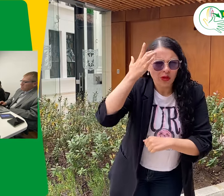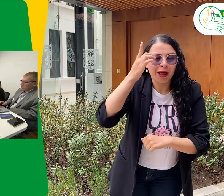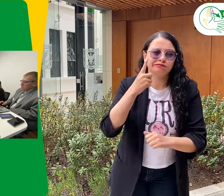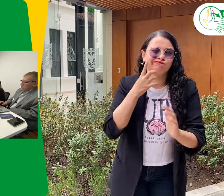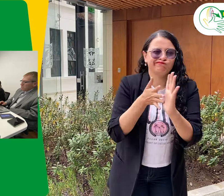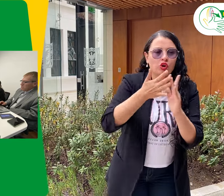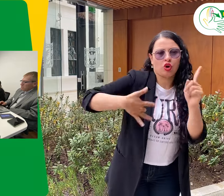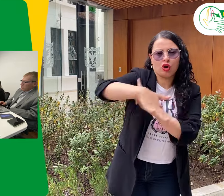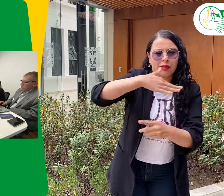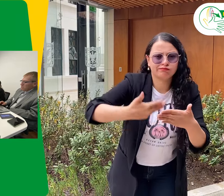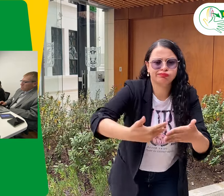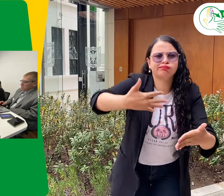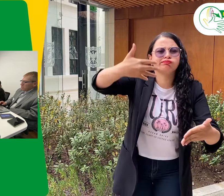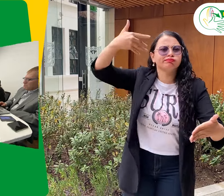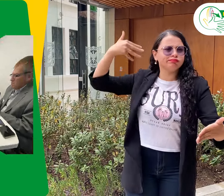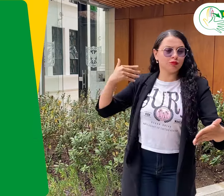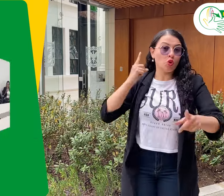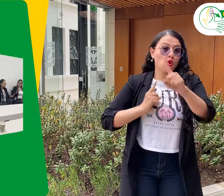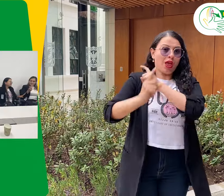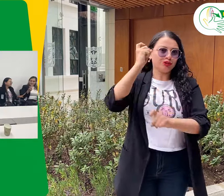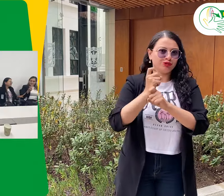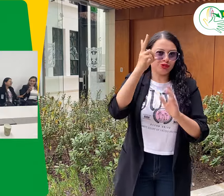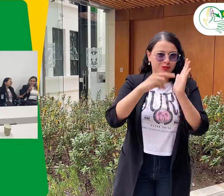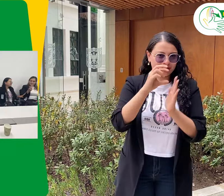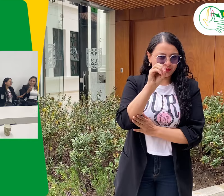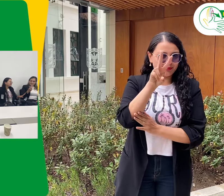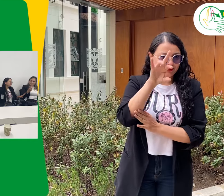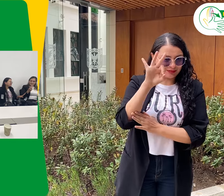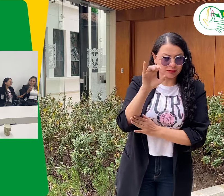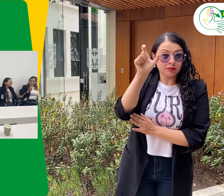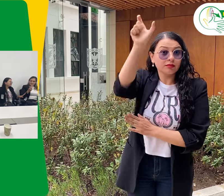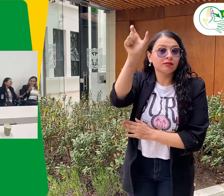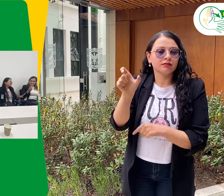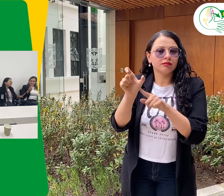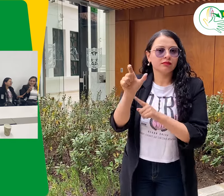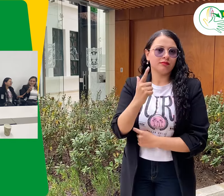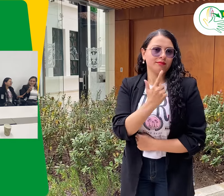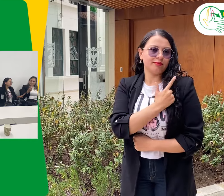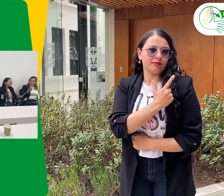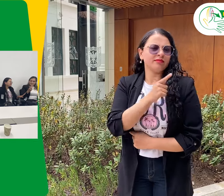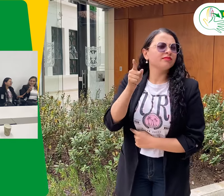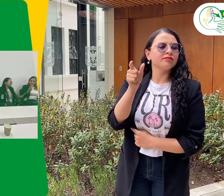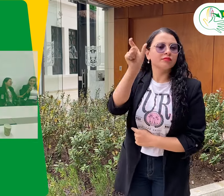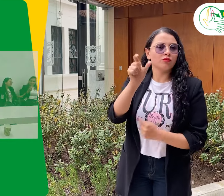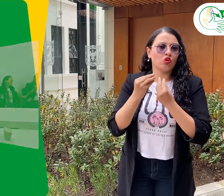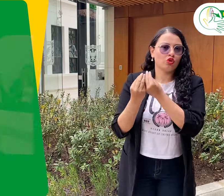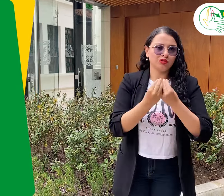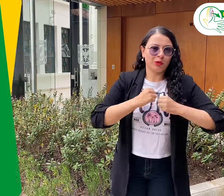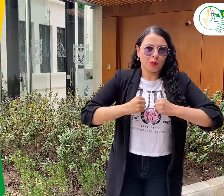acuerdo. Pero hay un antecedente de esta reunión. Quiero dar un poco de contexto. En el año 2023, el concejal Juliana Espinosa